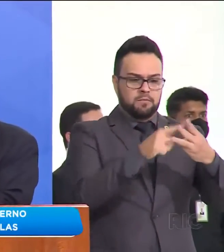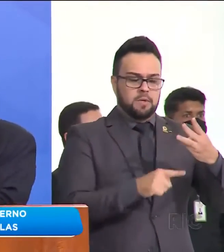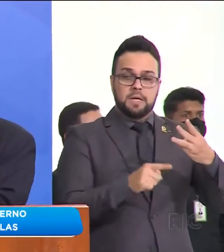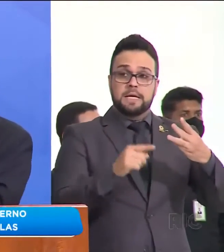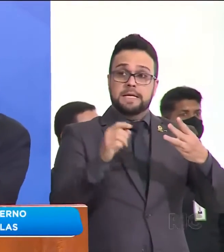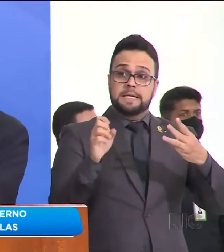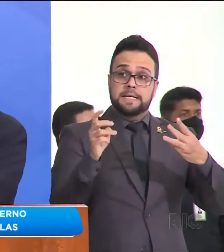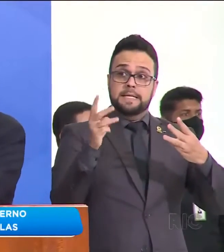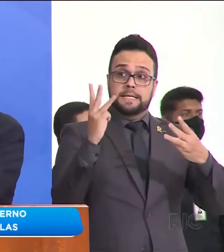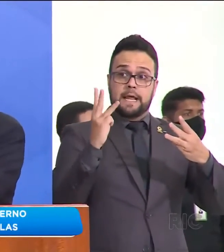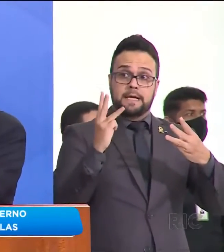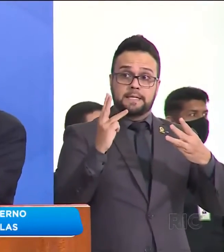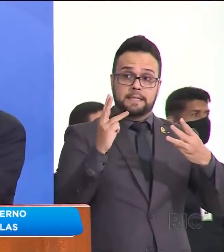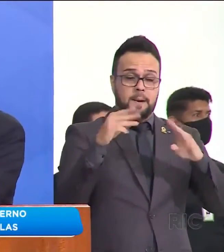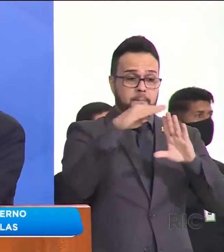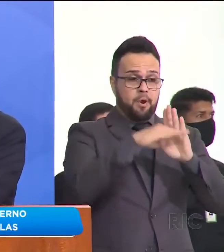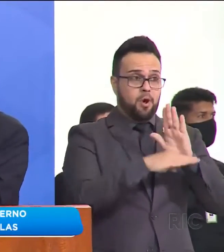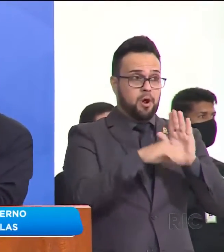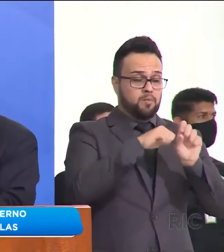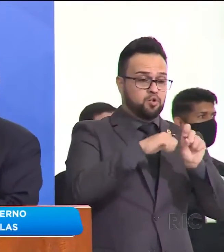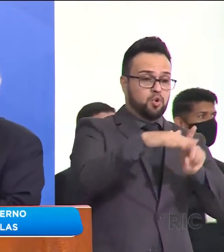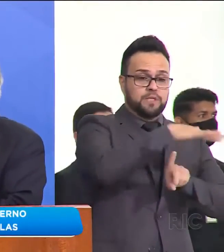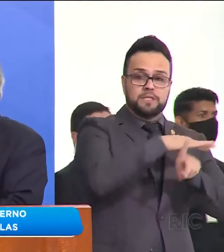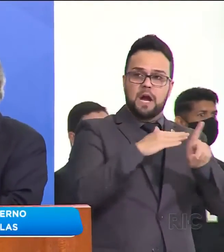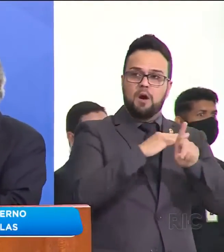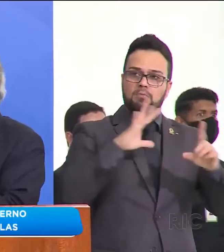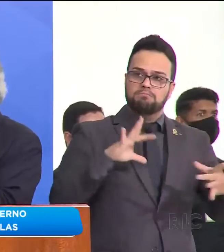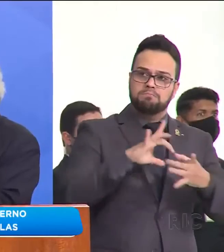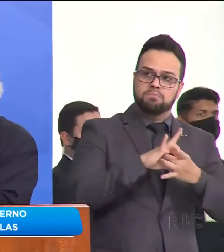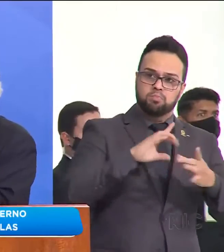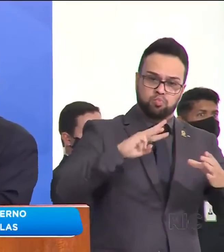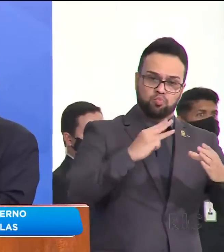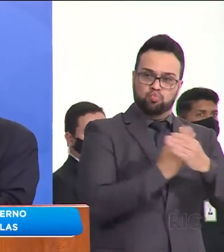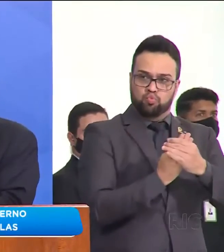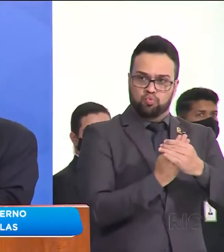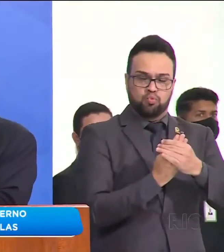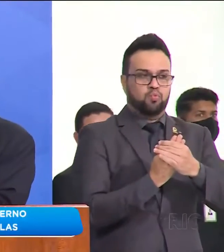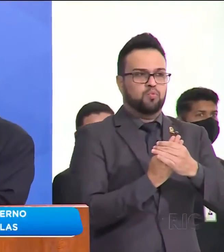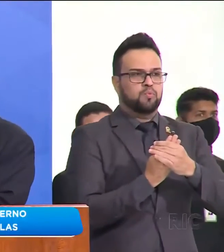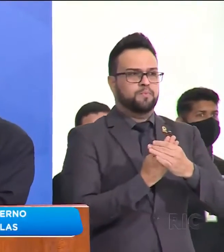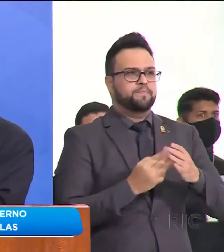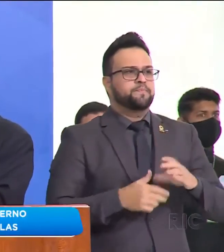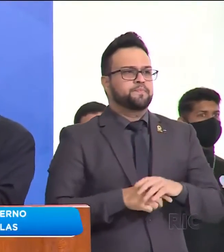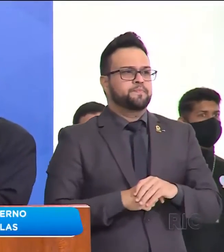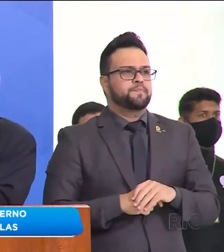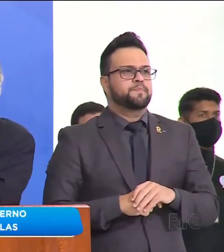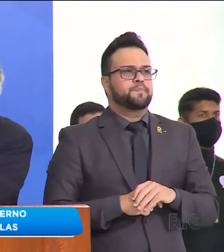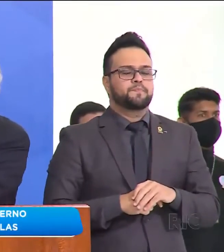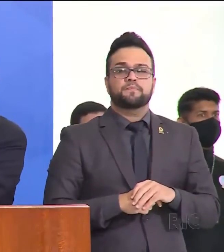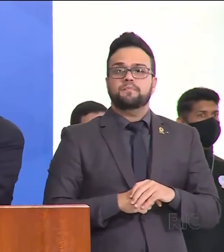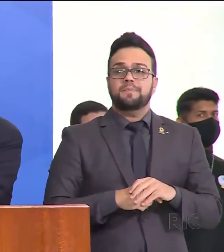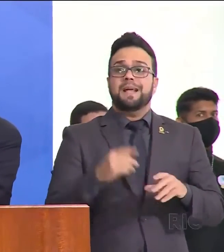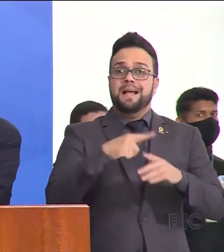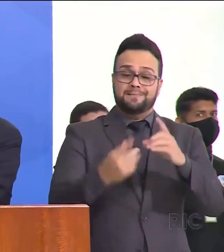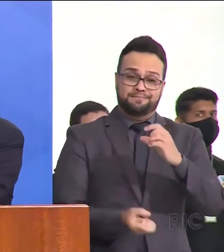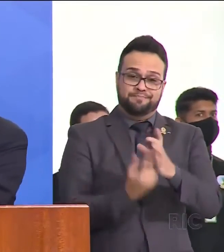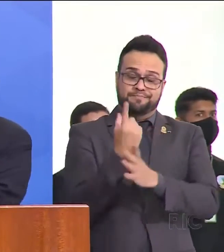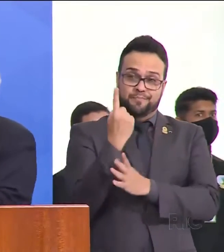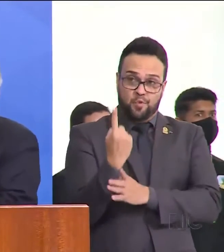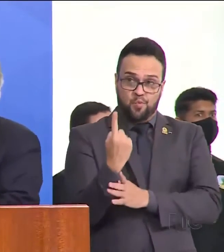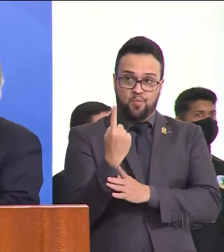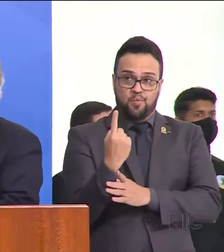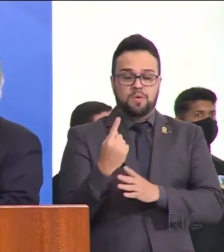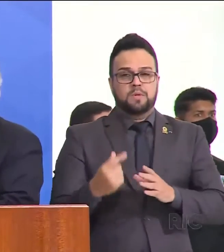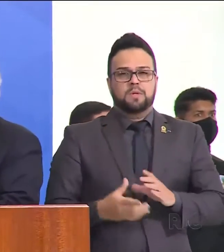sociais que foram focalizados nos mais pobres e aprofundados. Ora, podemos fazer o mesmo. Vamos focalizar dois ou três programas e